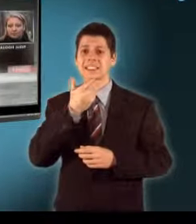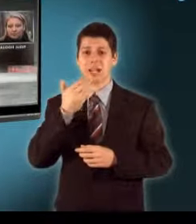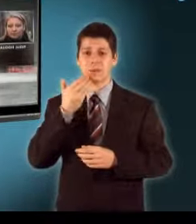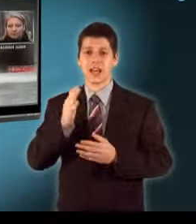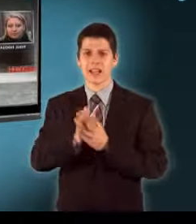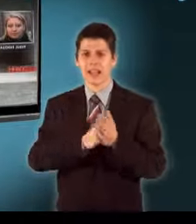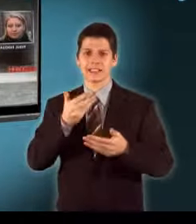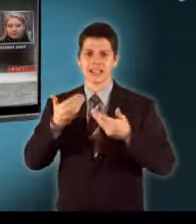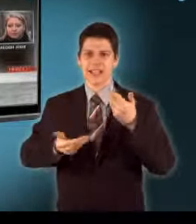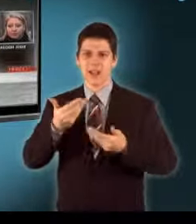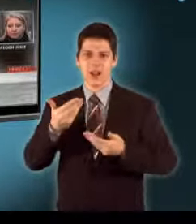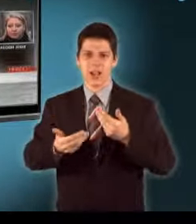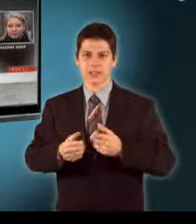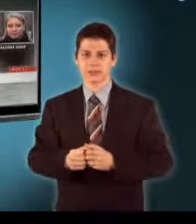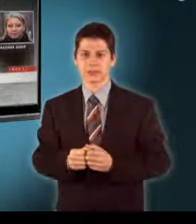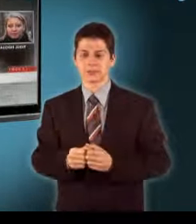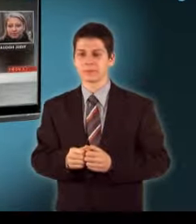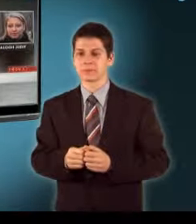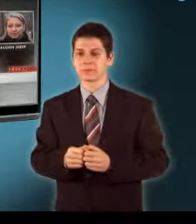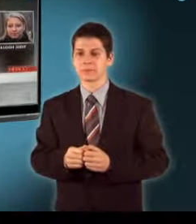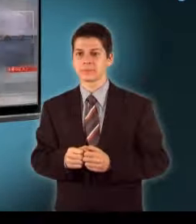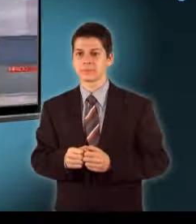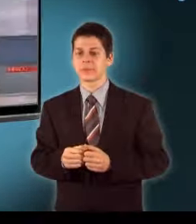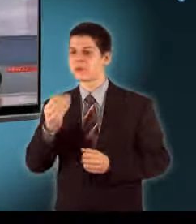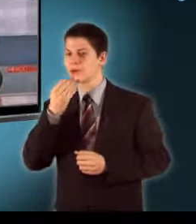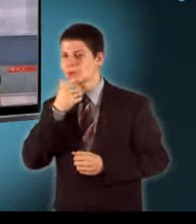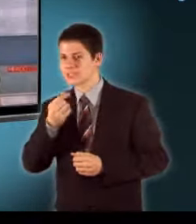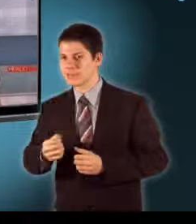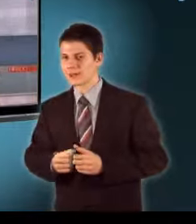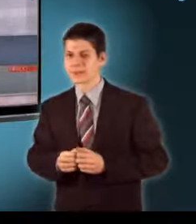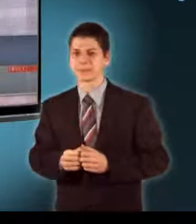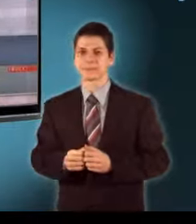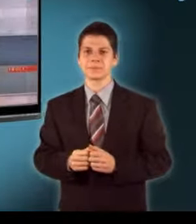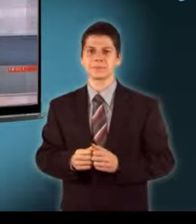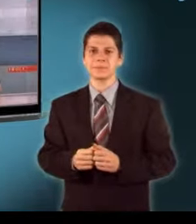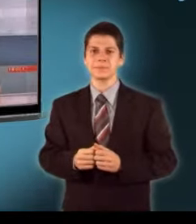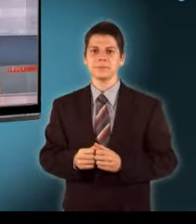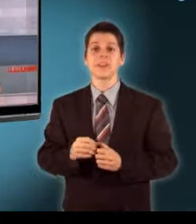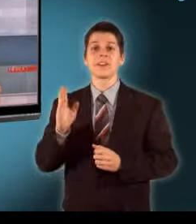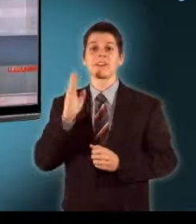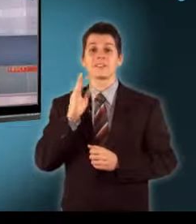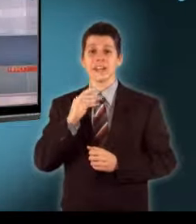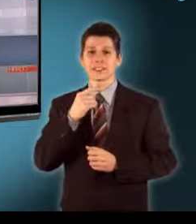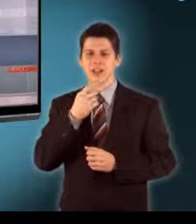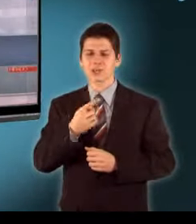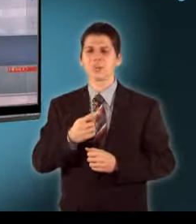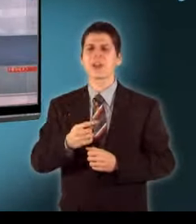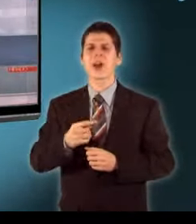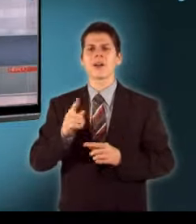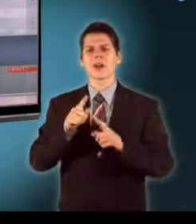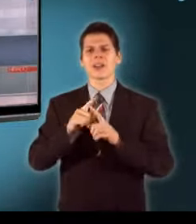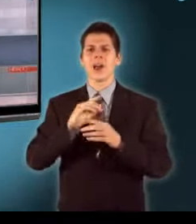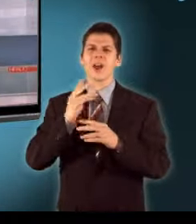megkezdődnek a tárgyalások az elégséges szolgázatásról Balog Judit, köszönjük szépen! A Fidesz szerint burkolt